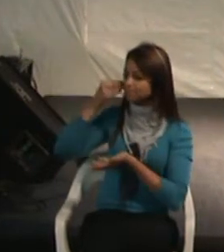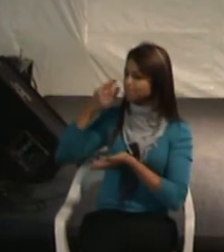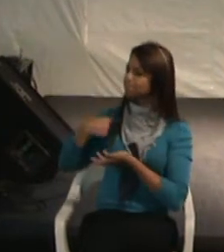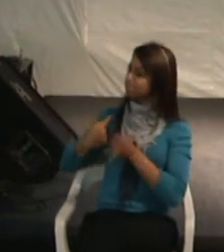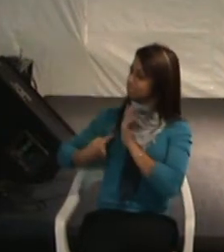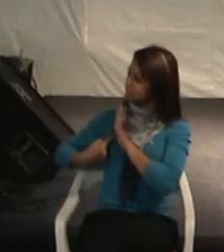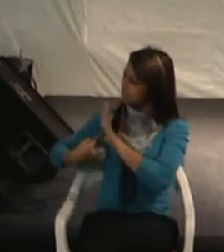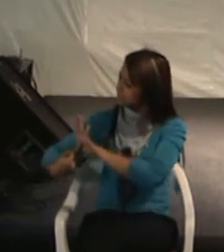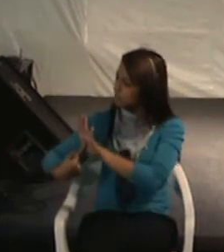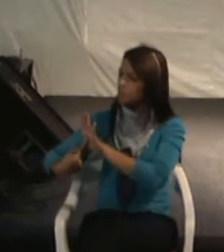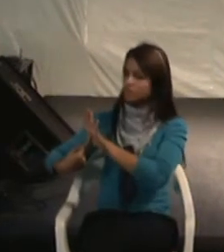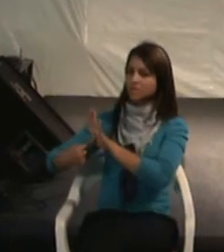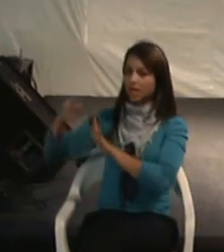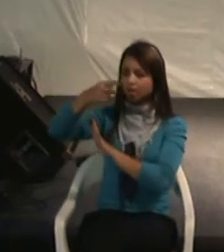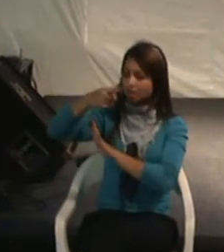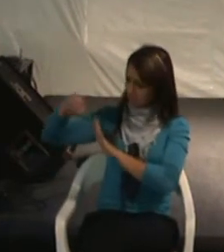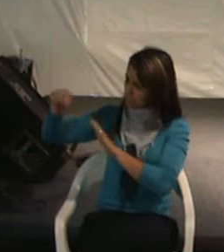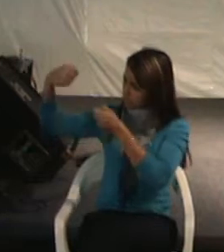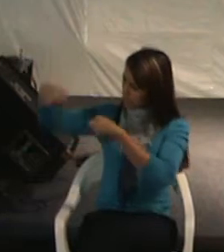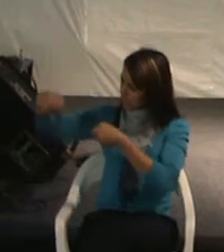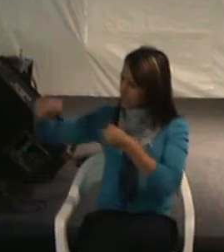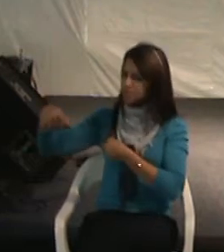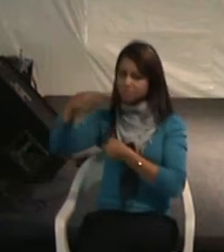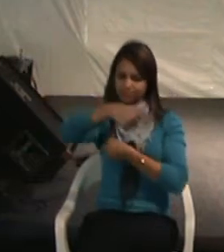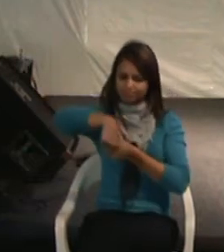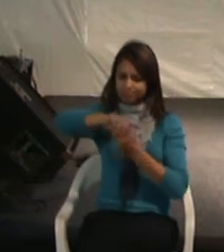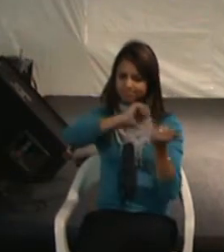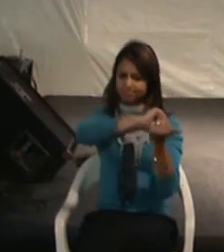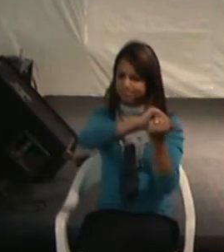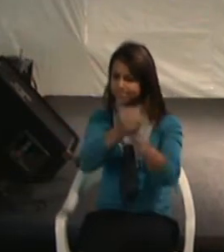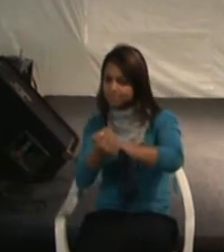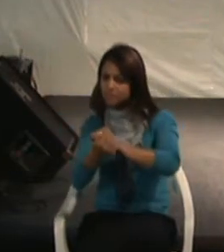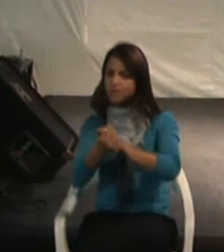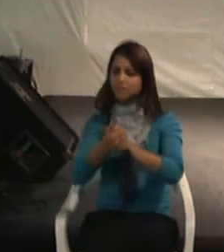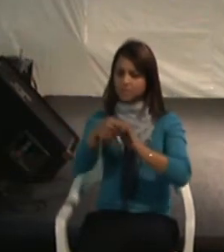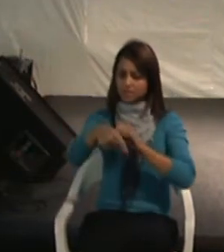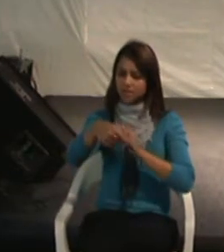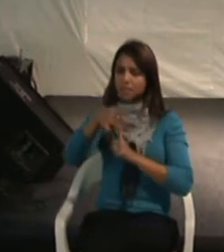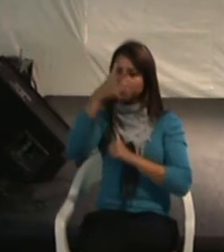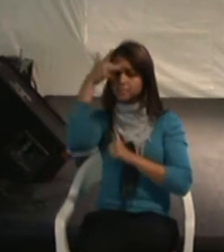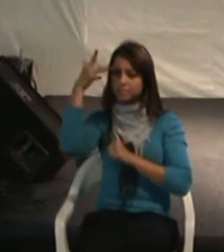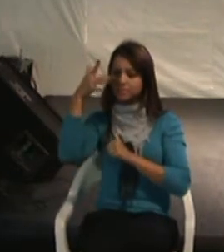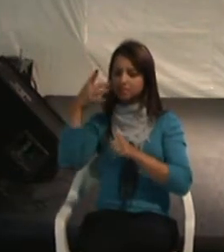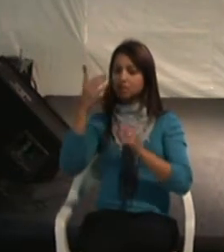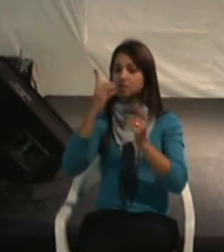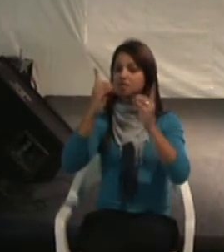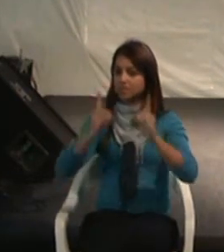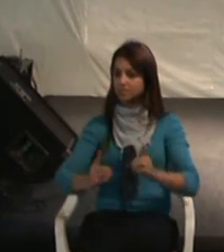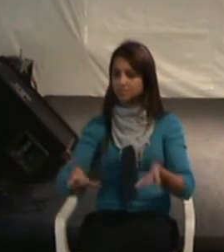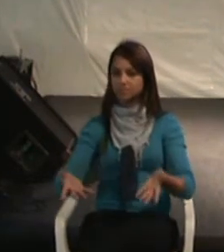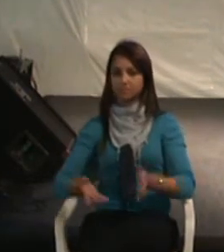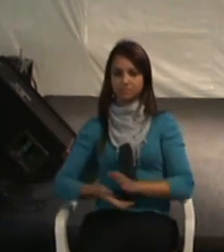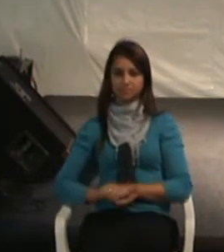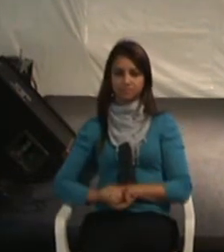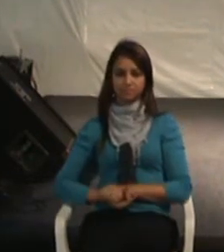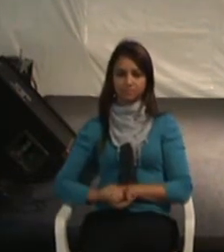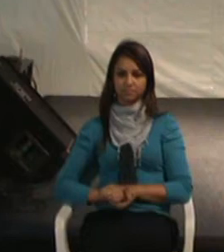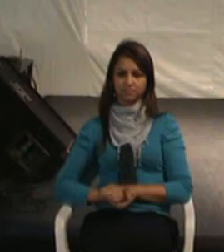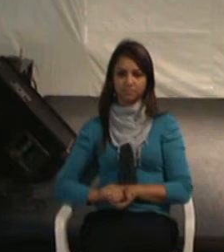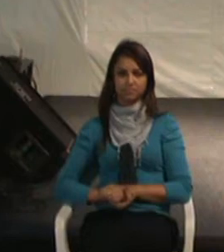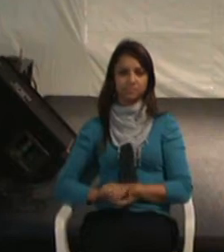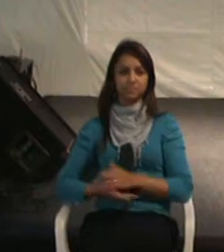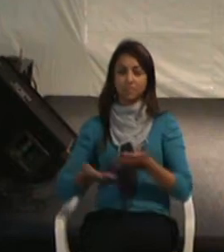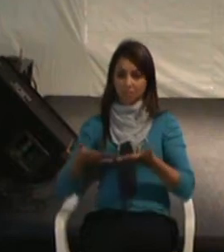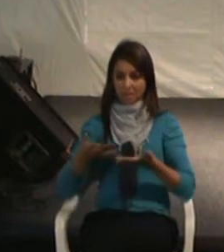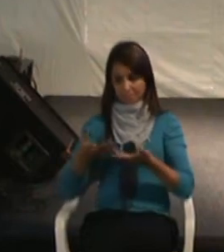necessidade de se adequar uma cidade às pessoas com deficiência. Então, eu te